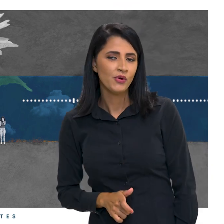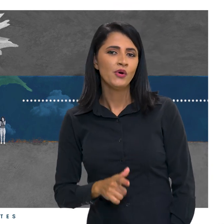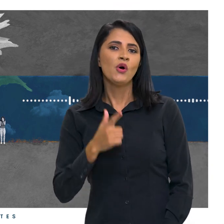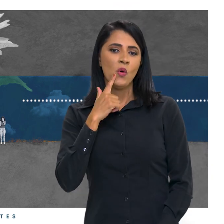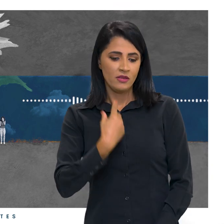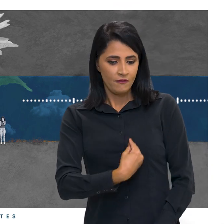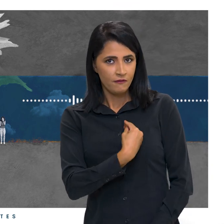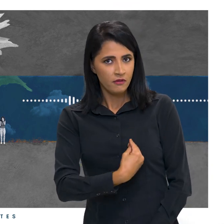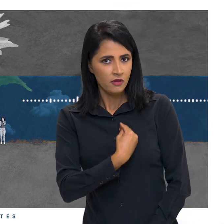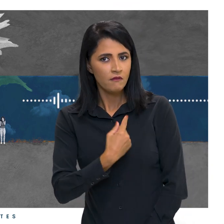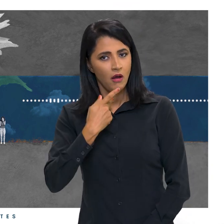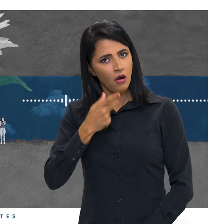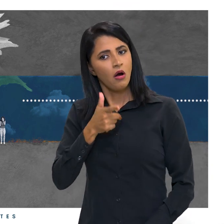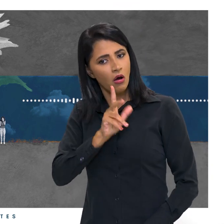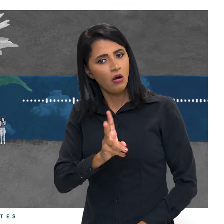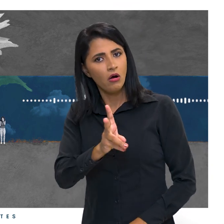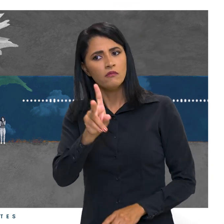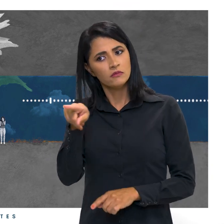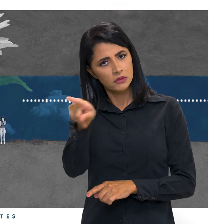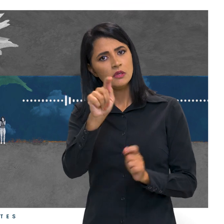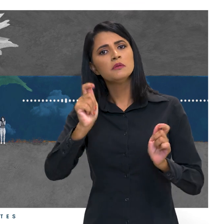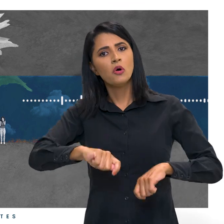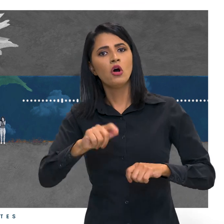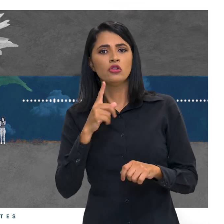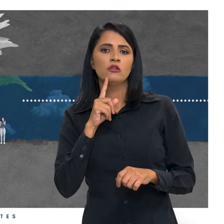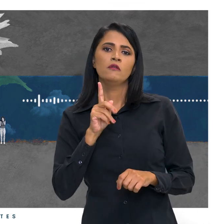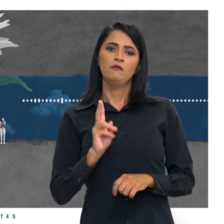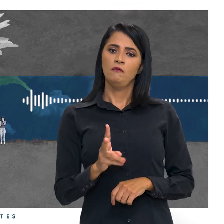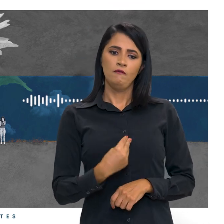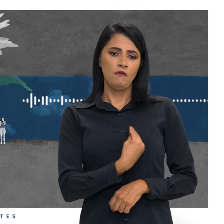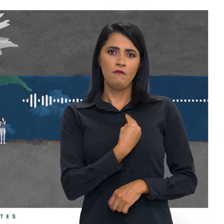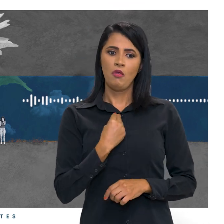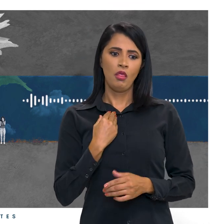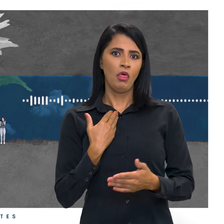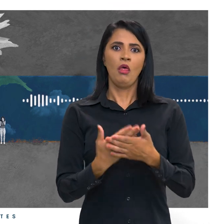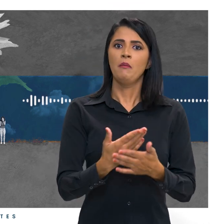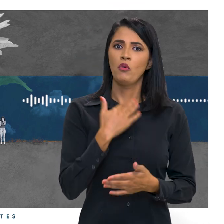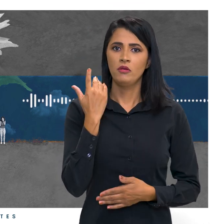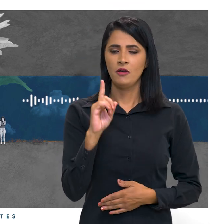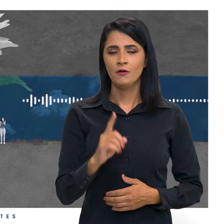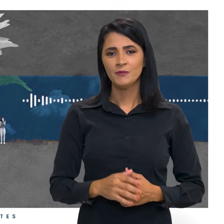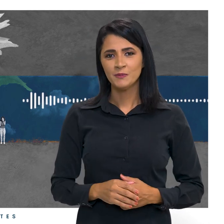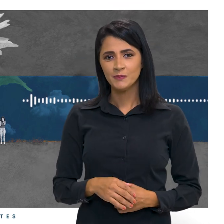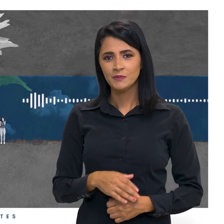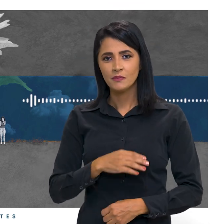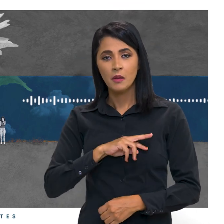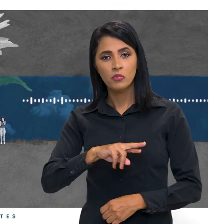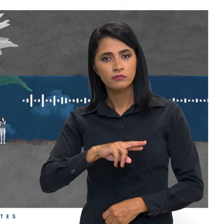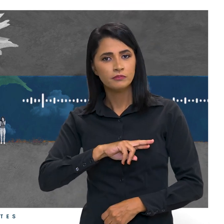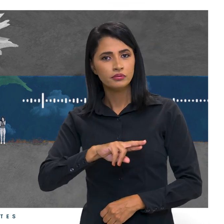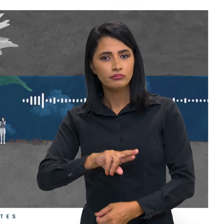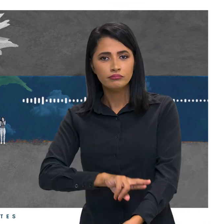pessoa que estava falando que elas poderiam viver, e não que elas iam morrer em 10 anos. E o pulso ainda pulsa.